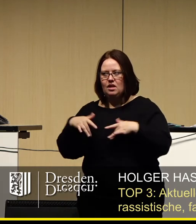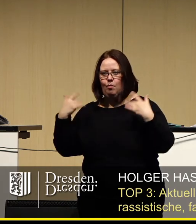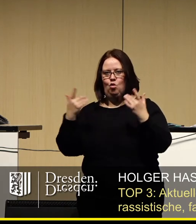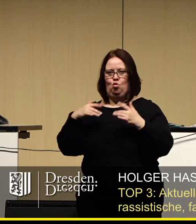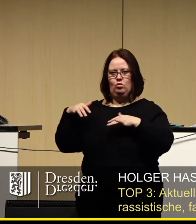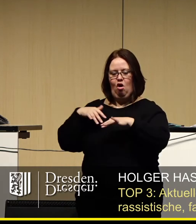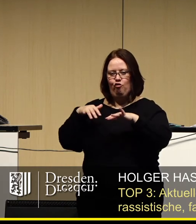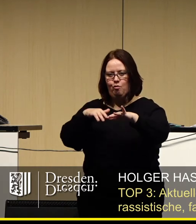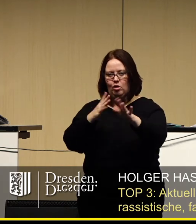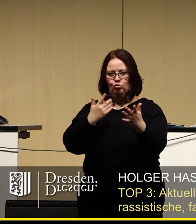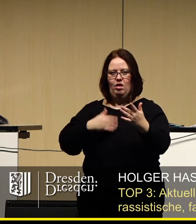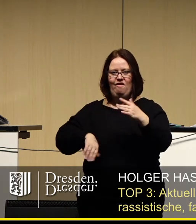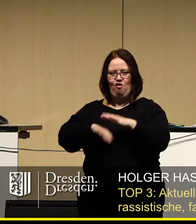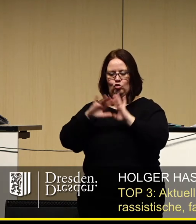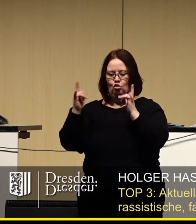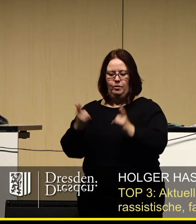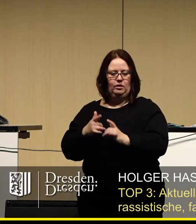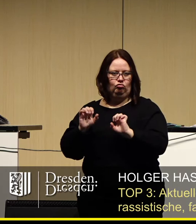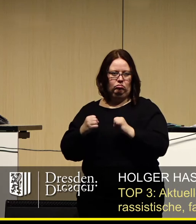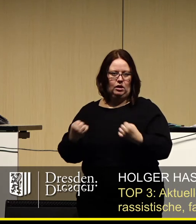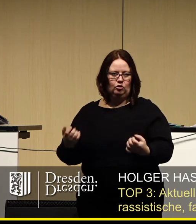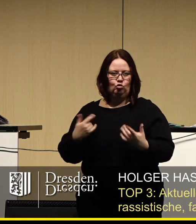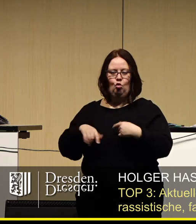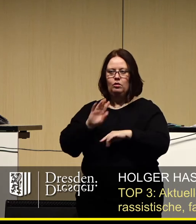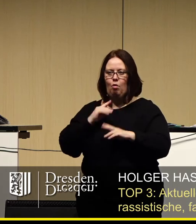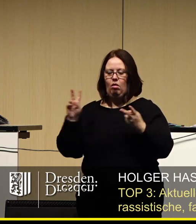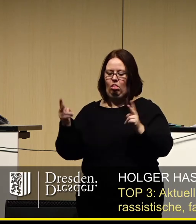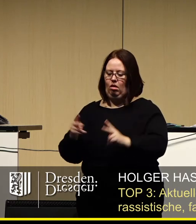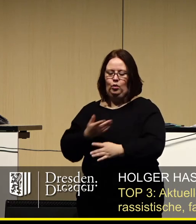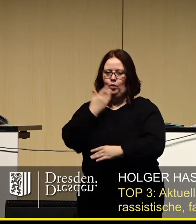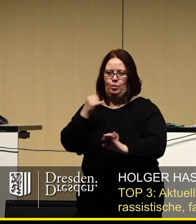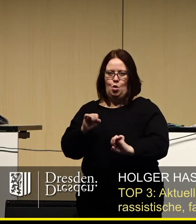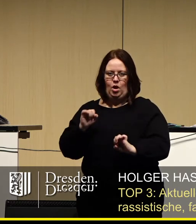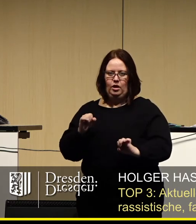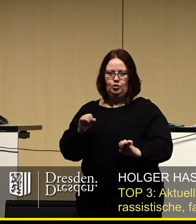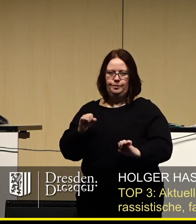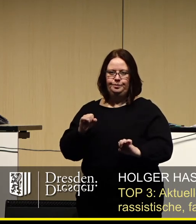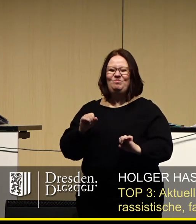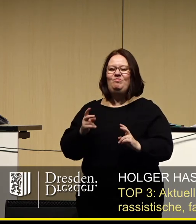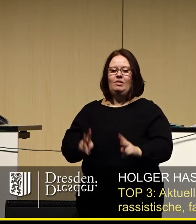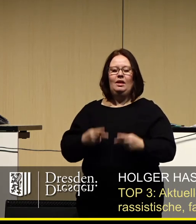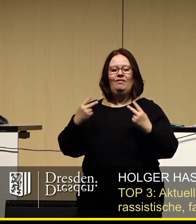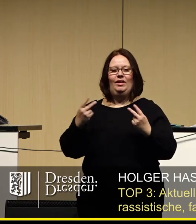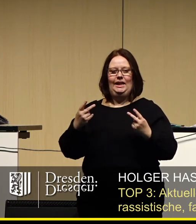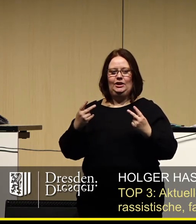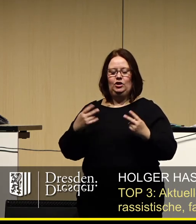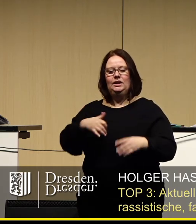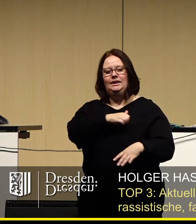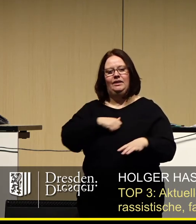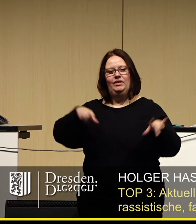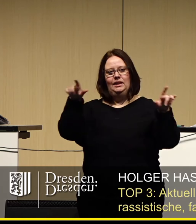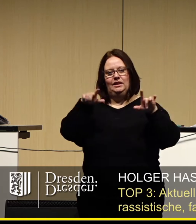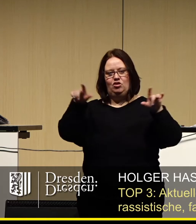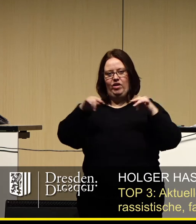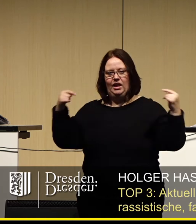im öffentlichen Raum vollständig zu unterbinden oder spürbar zurückzudrängen. Es ist primär Aufgabe zivilgesellschaftlicher